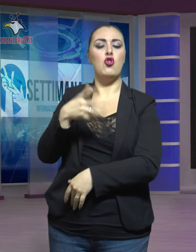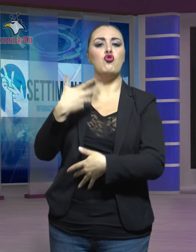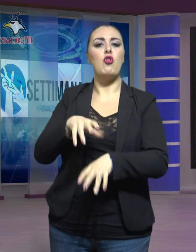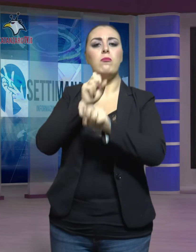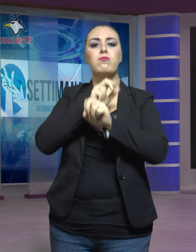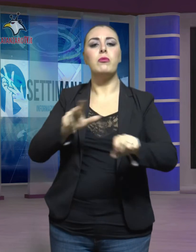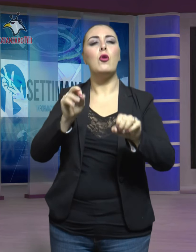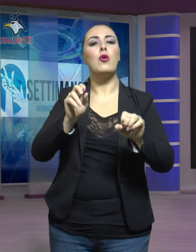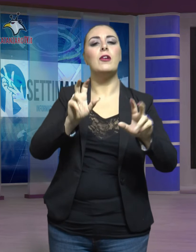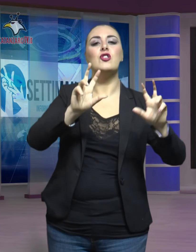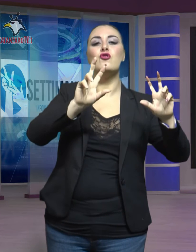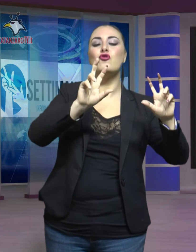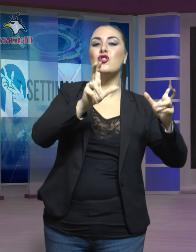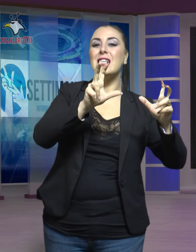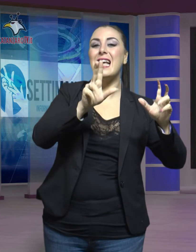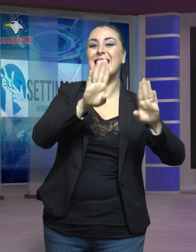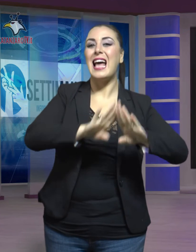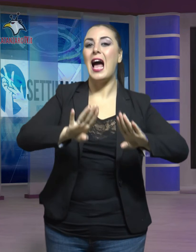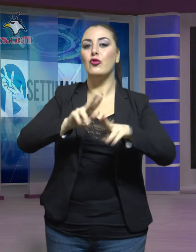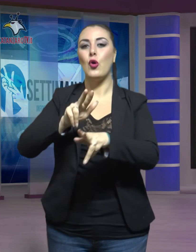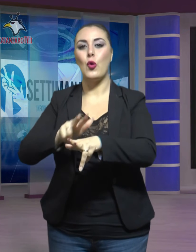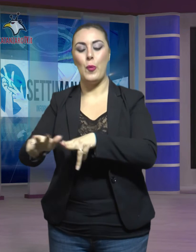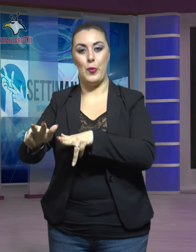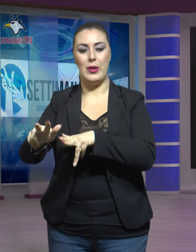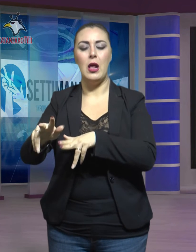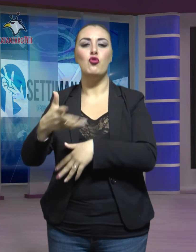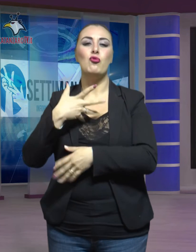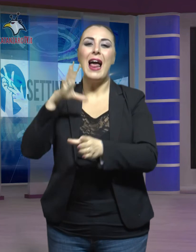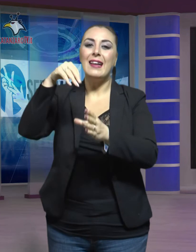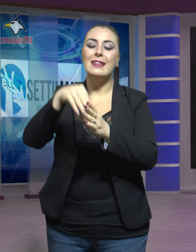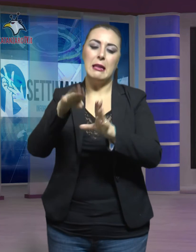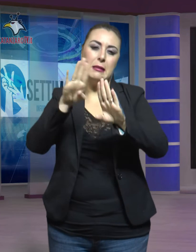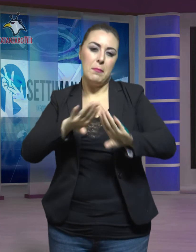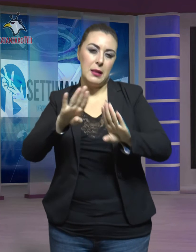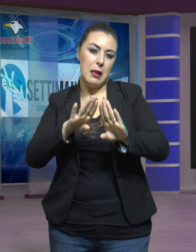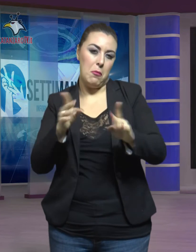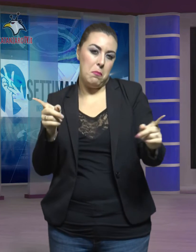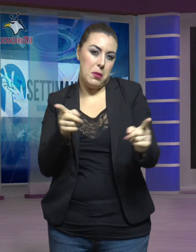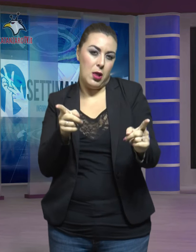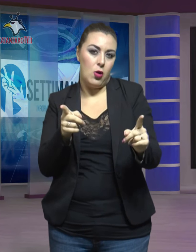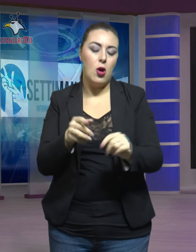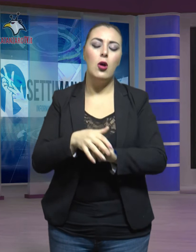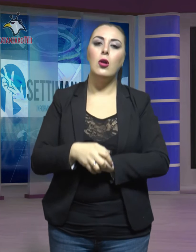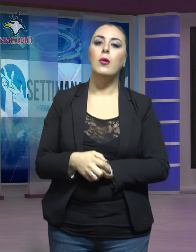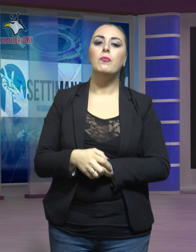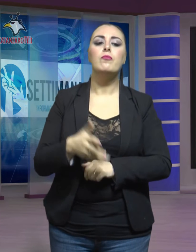il Cine Teatro Comunale con un mini show. Mercatini artigianali,